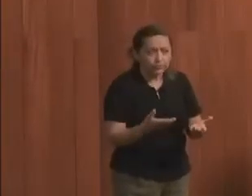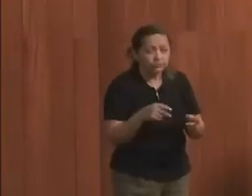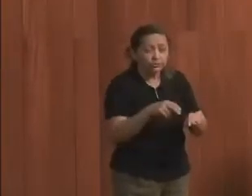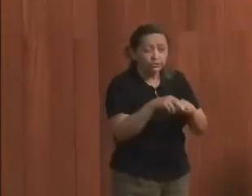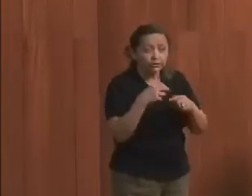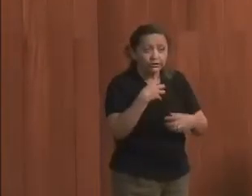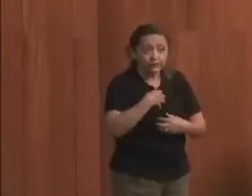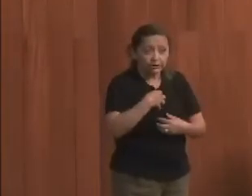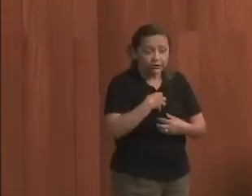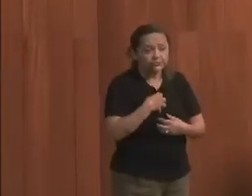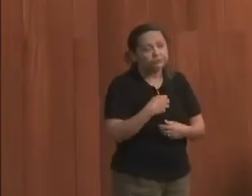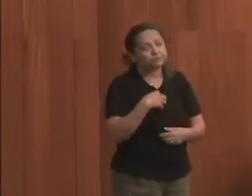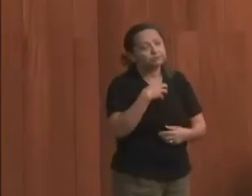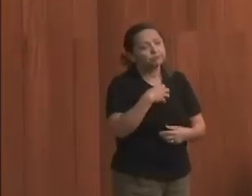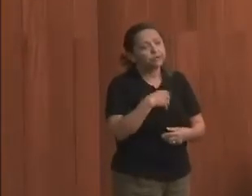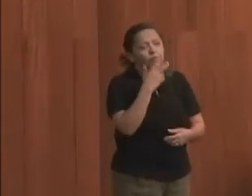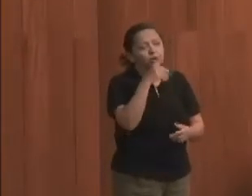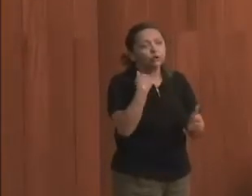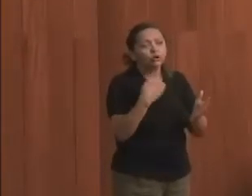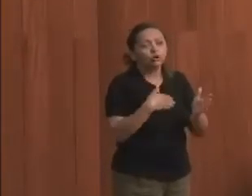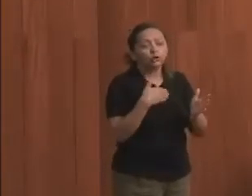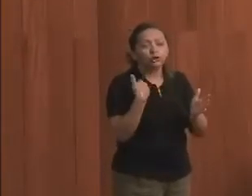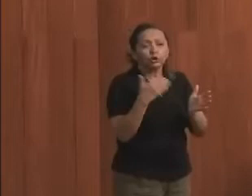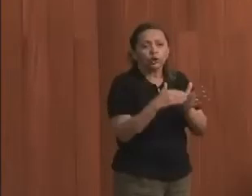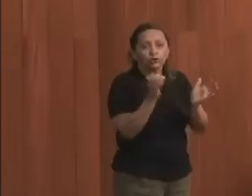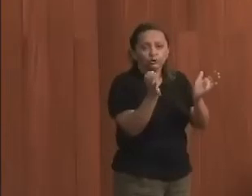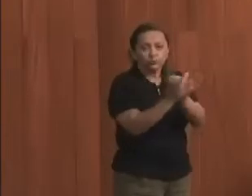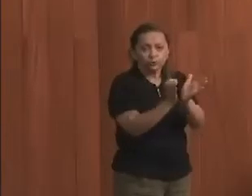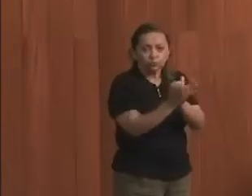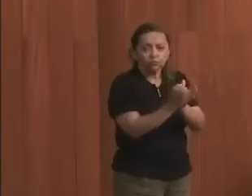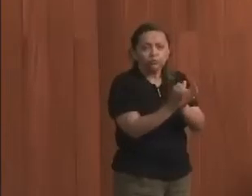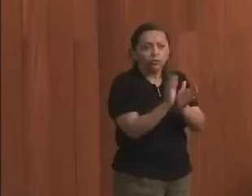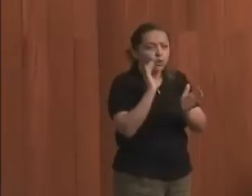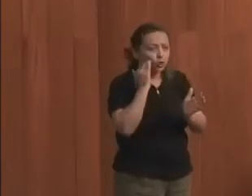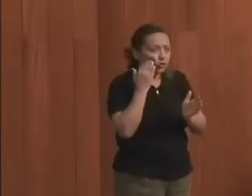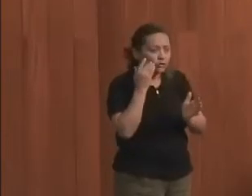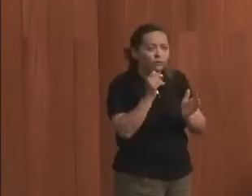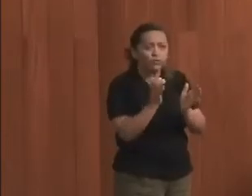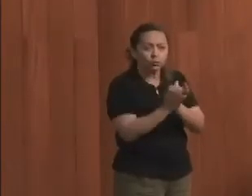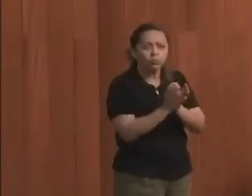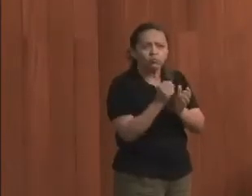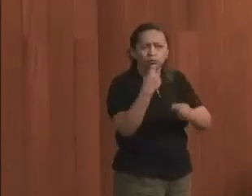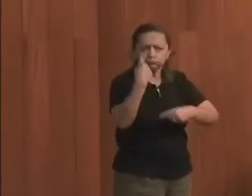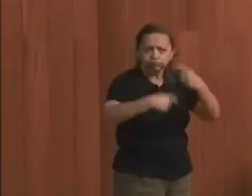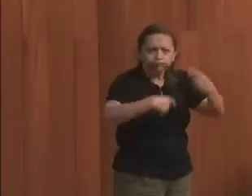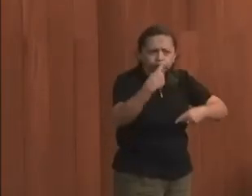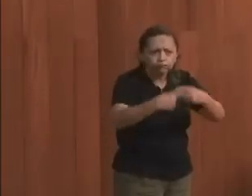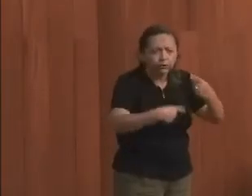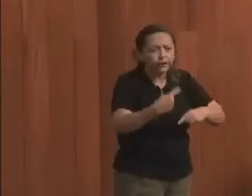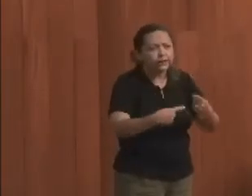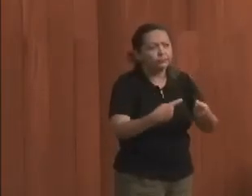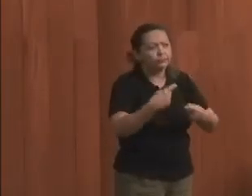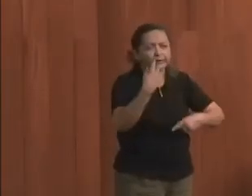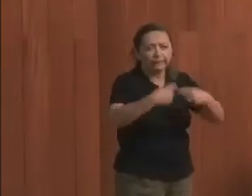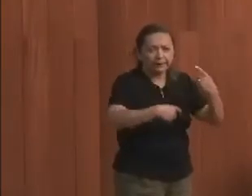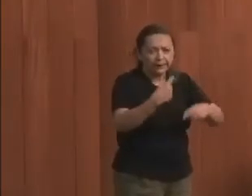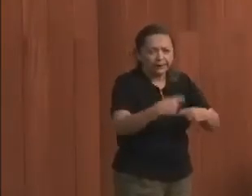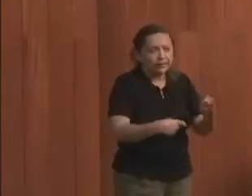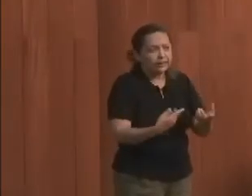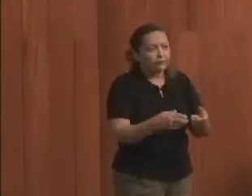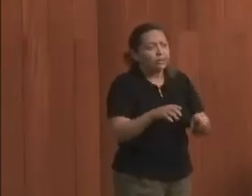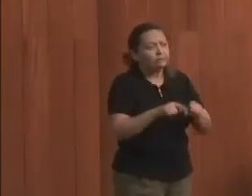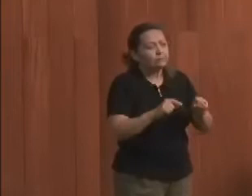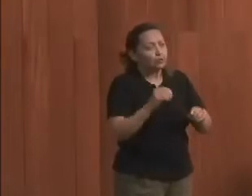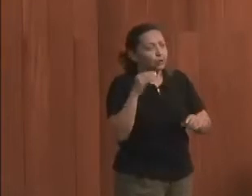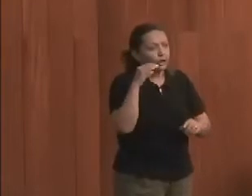acho que nosso grupo, ele foi um grupo muito polêmico no sentido do debate, às vezes até